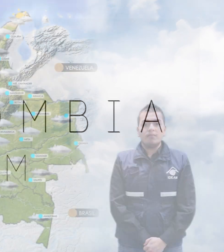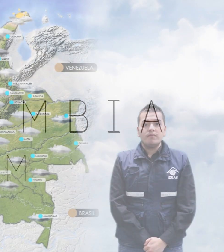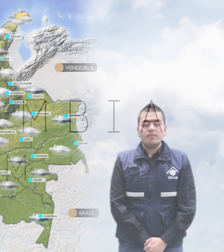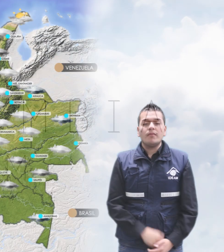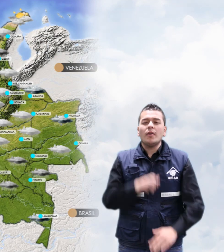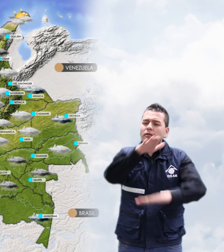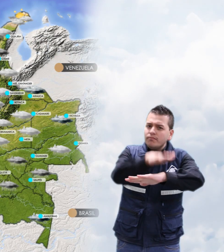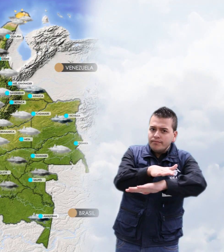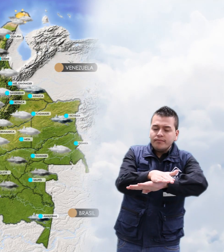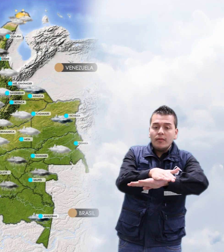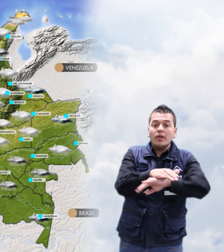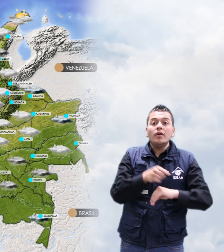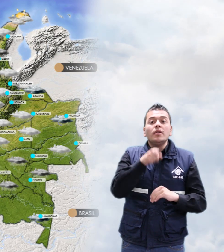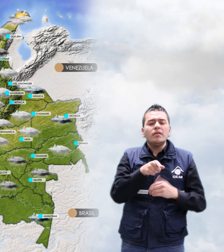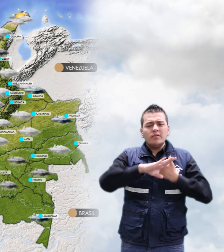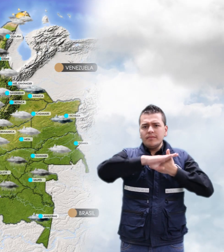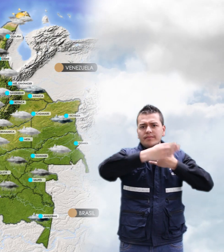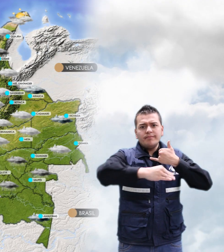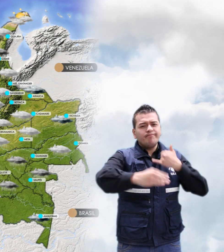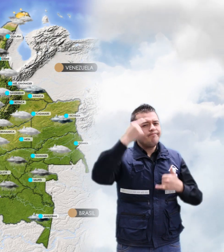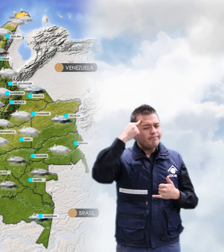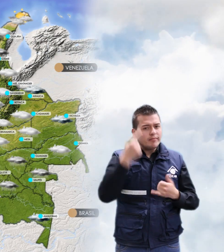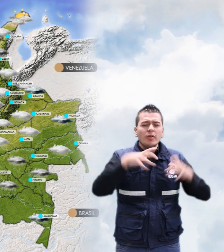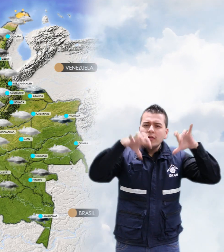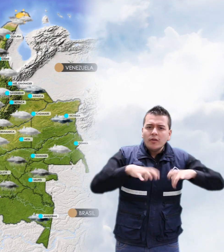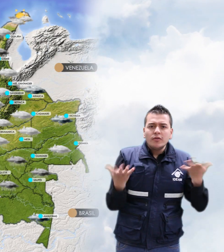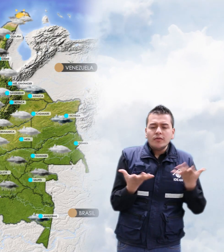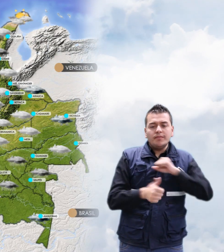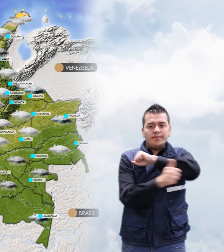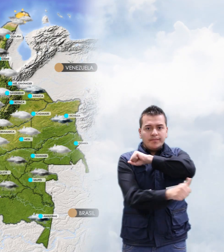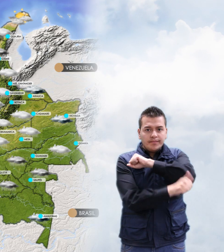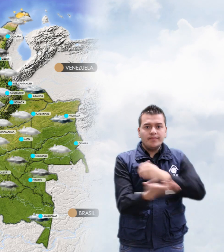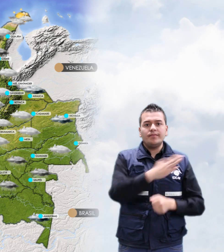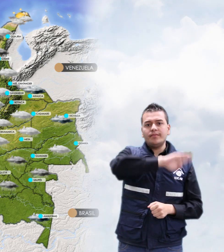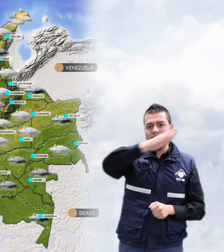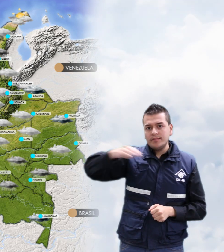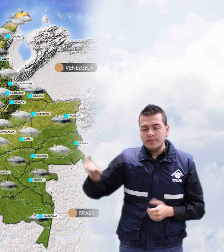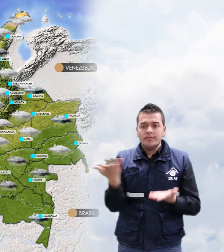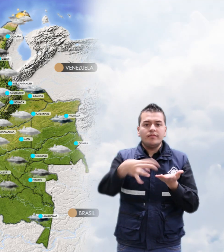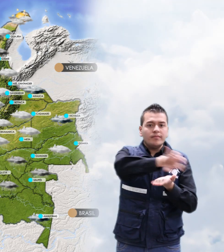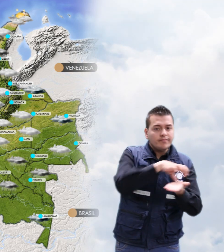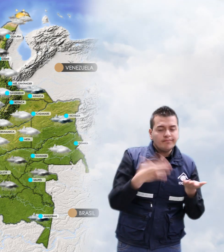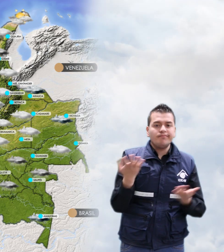Por la tarde en la región andina se estiman lluvias en sectores de Boyacá, Antioquia, Santanderes, noruriente de